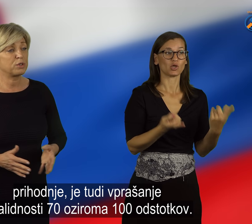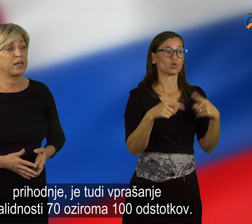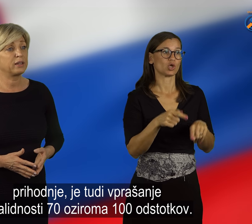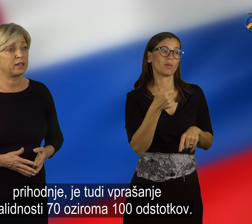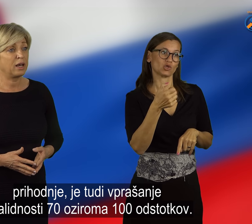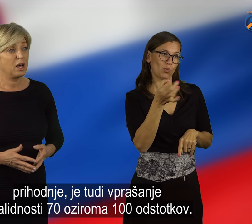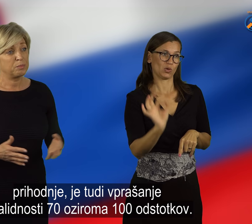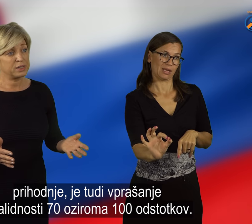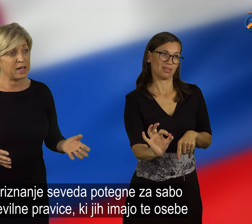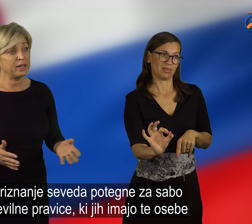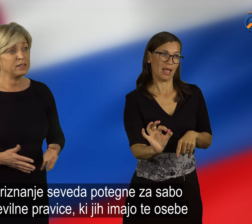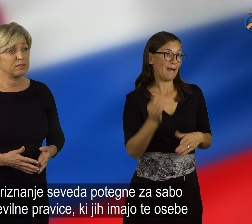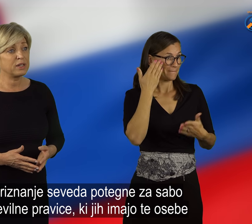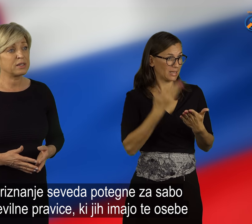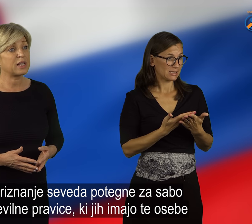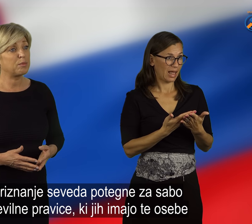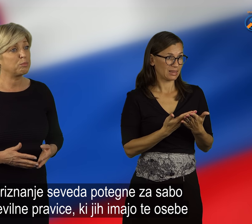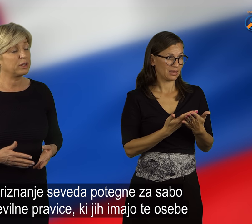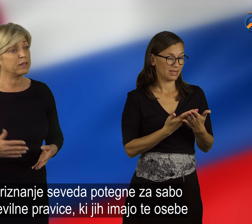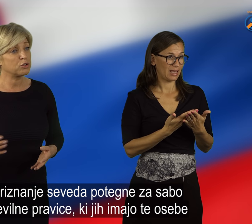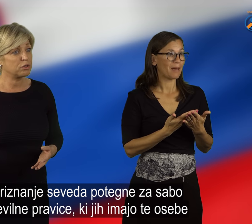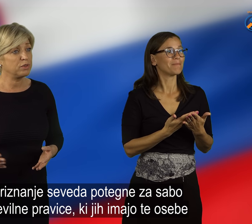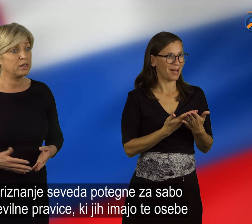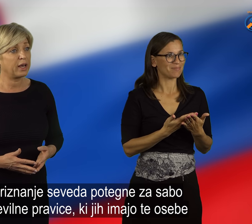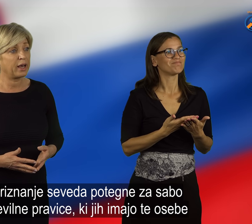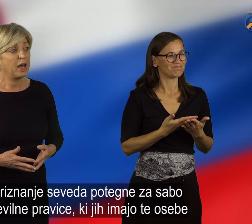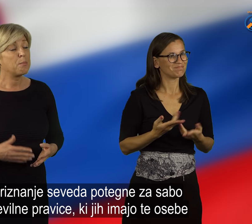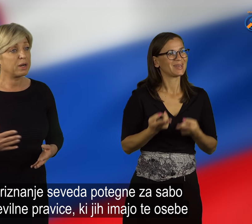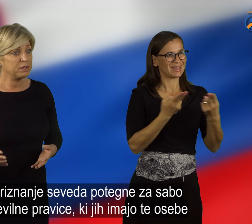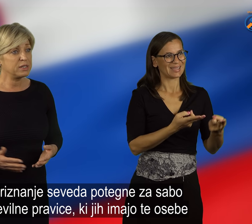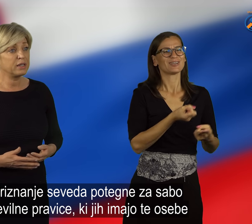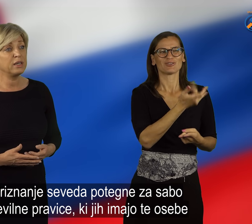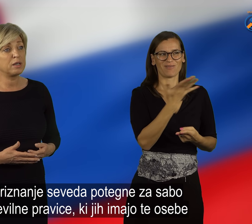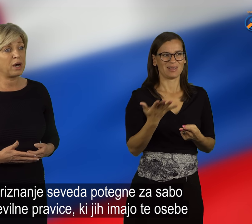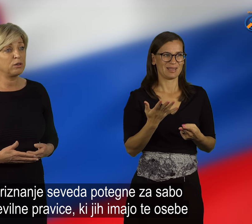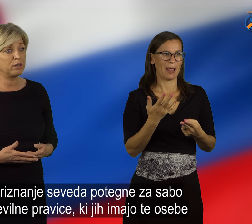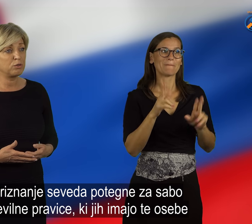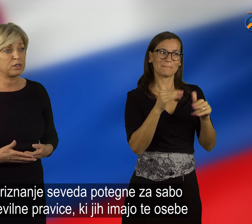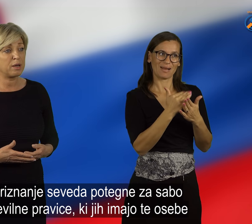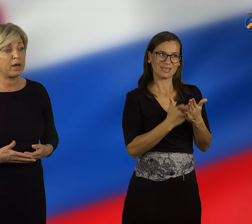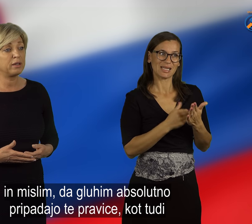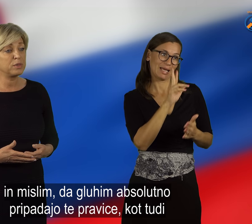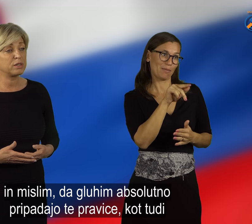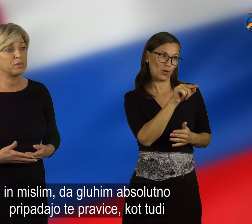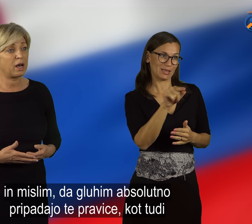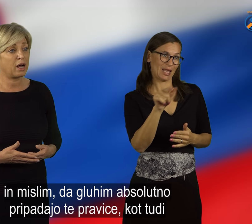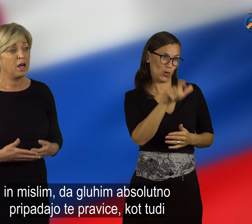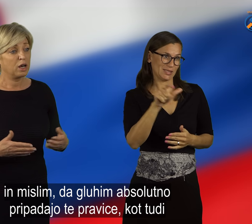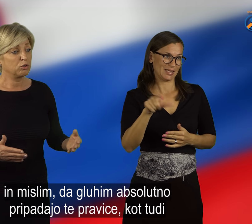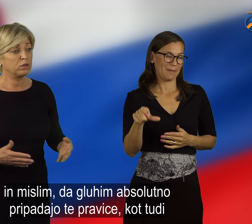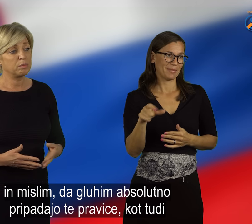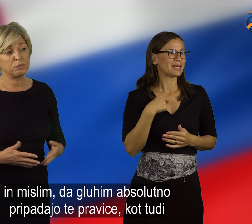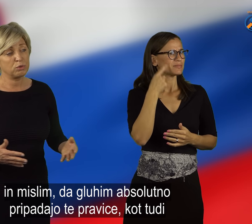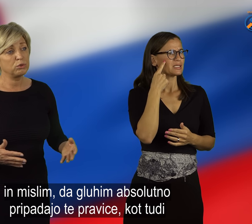100 procentna. Priznanje seveda za sabo potegne številne pravice, ki jih imajo te osebe in mislim, da